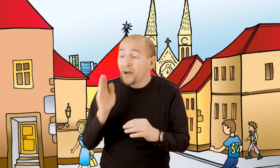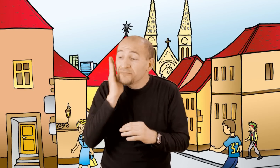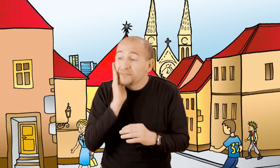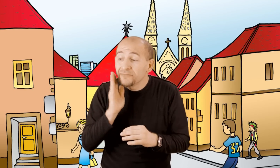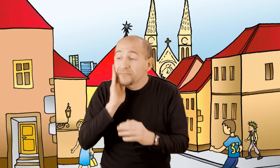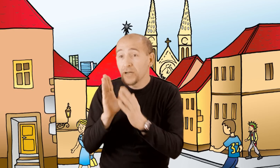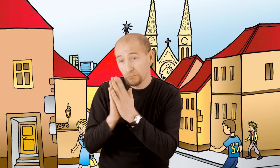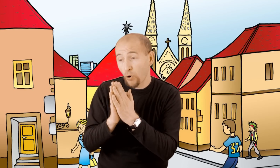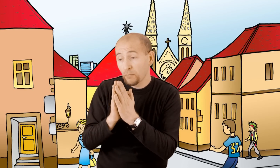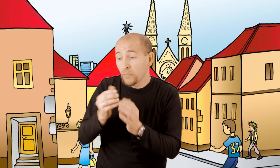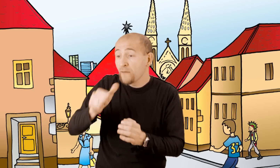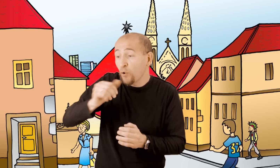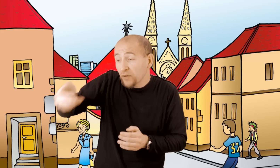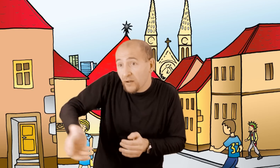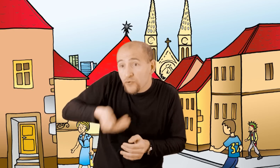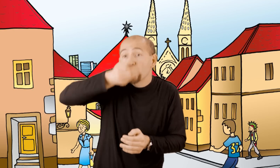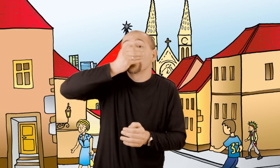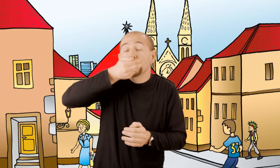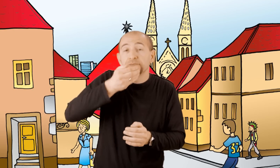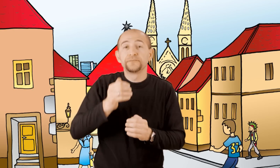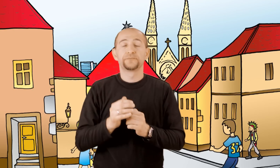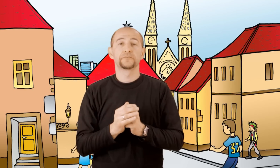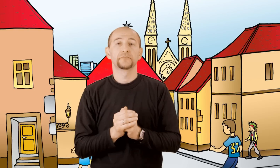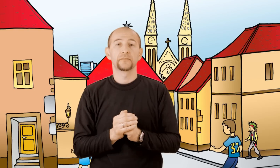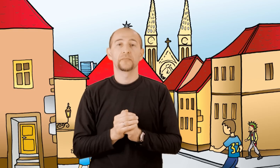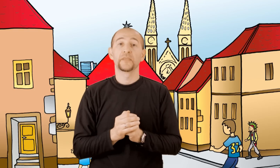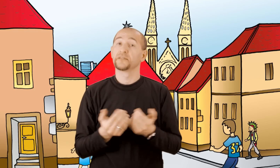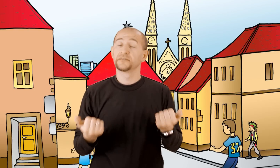Tako su Zagreb i Manduševac dobili ime.